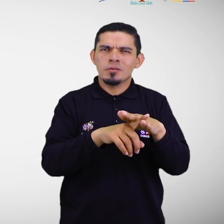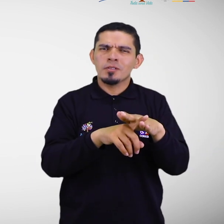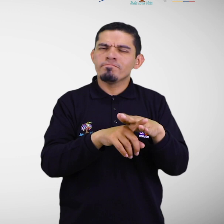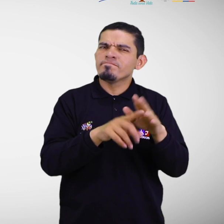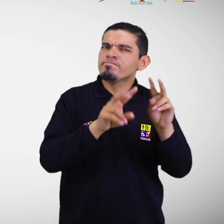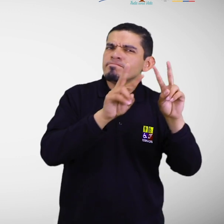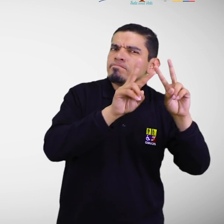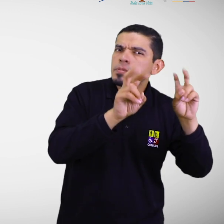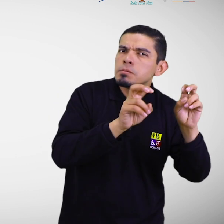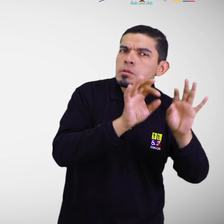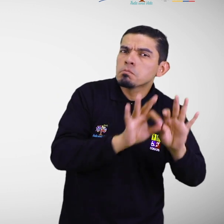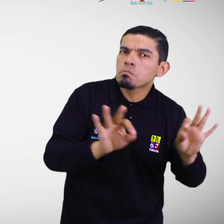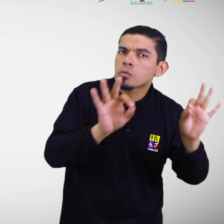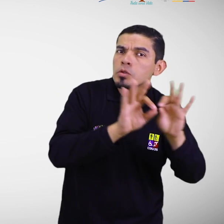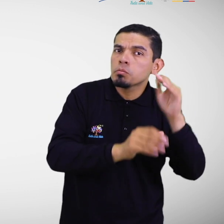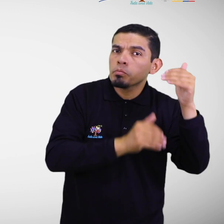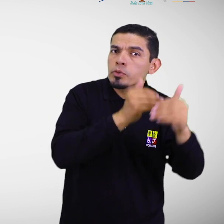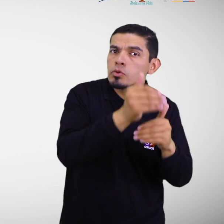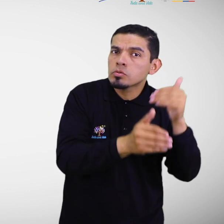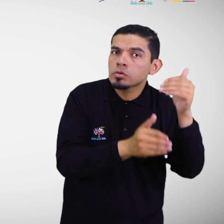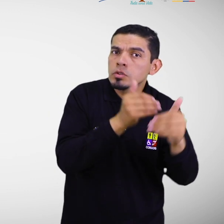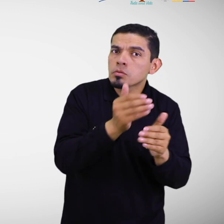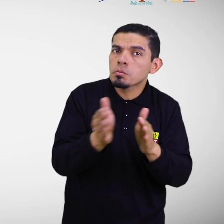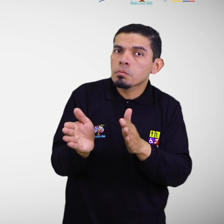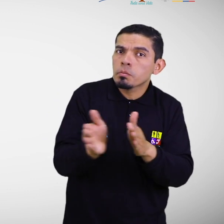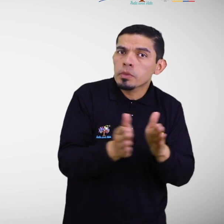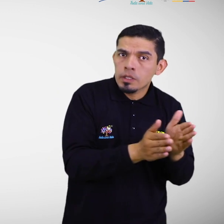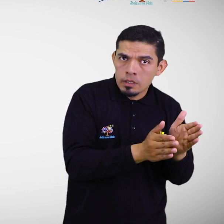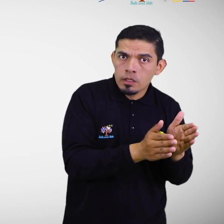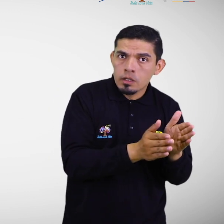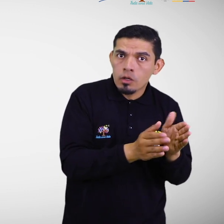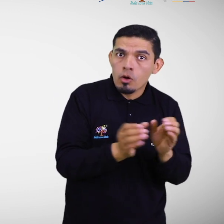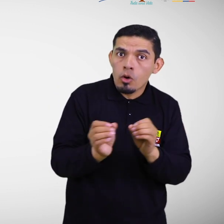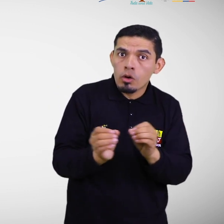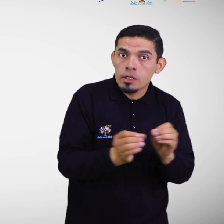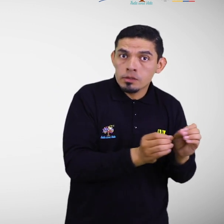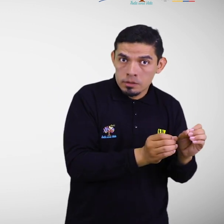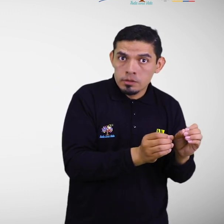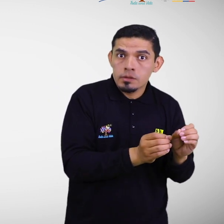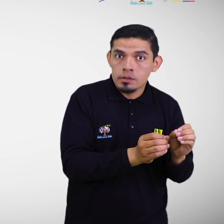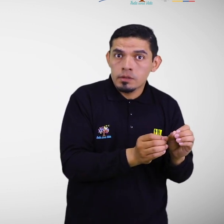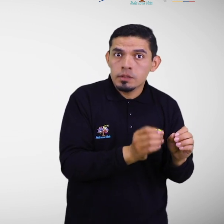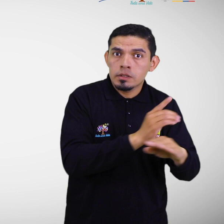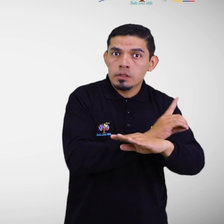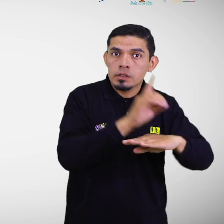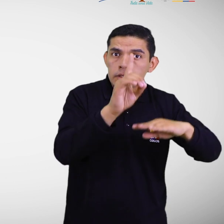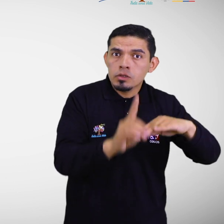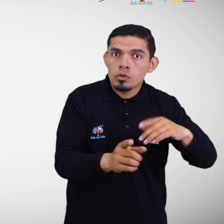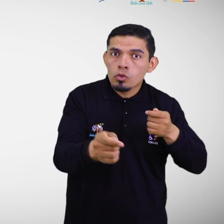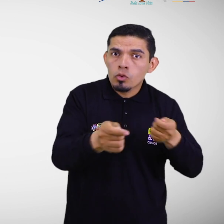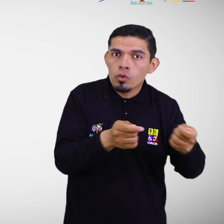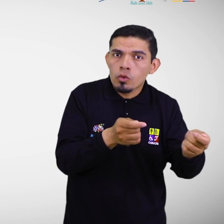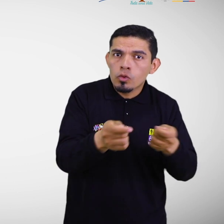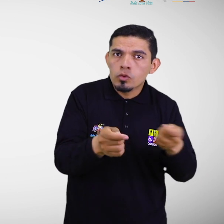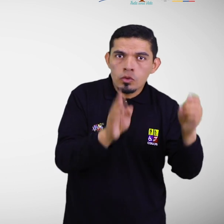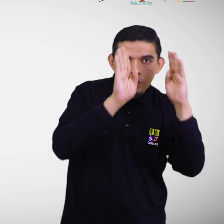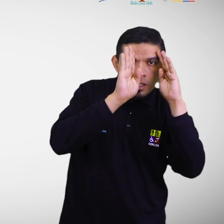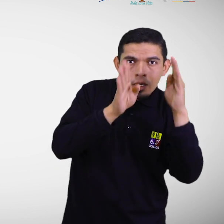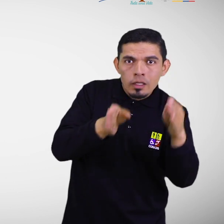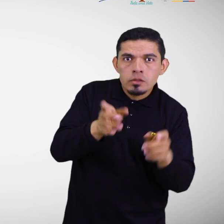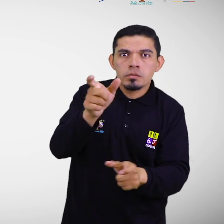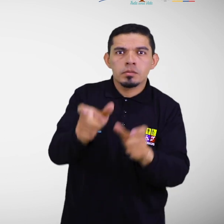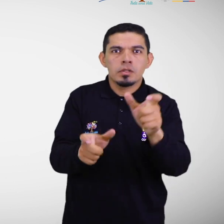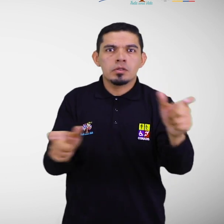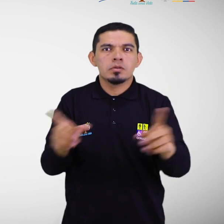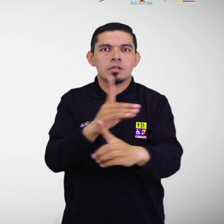manejada como un proceso eficiente de planificación, organización, dirección y control dirigido a la atención de